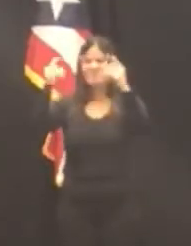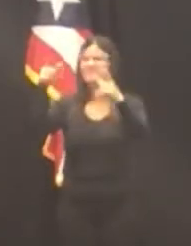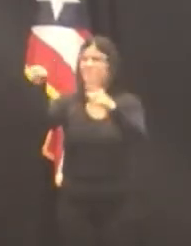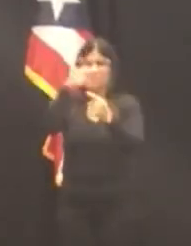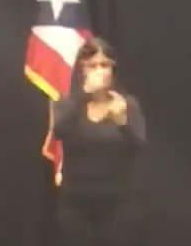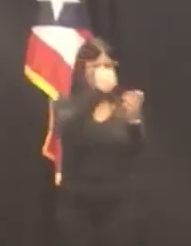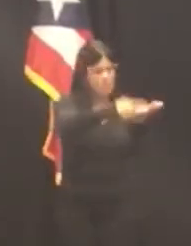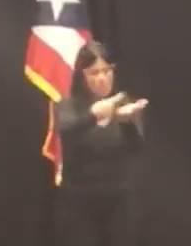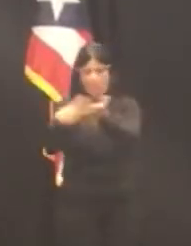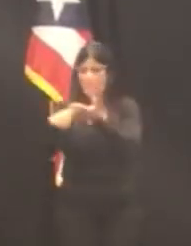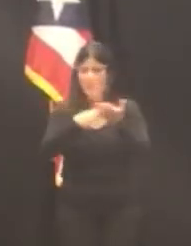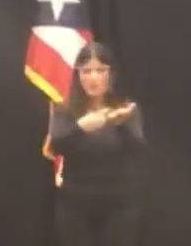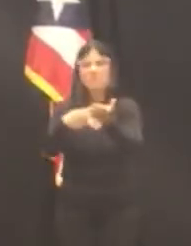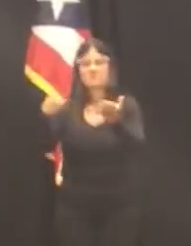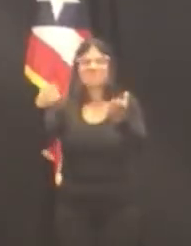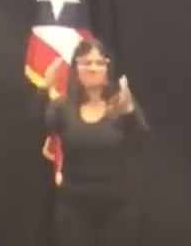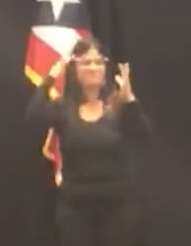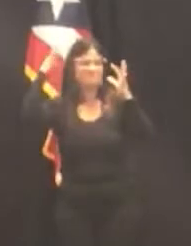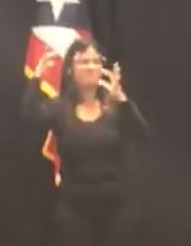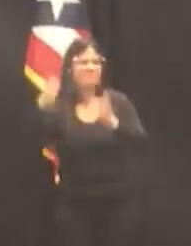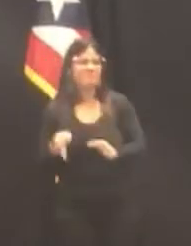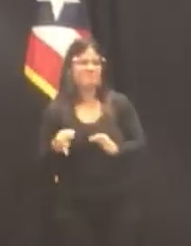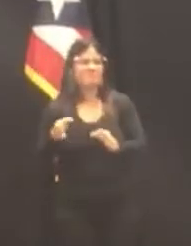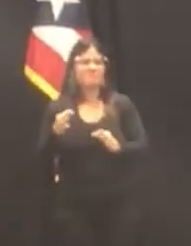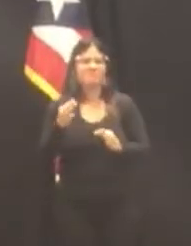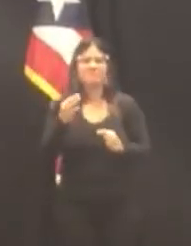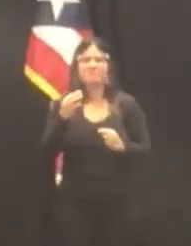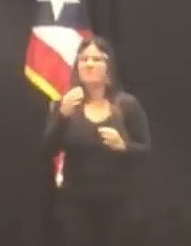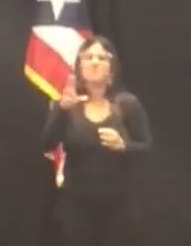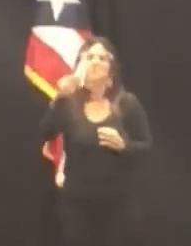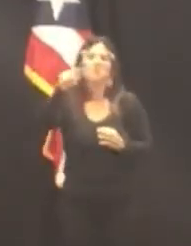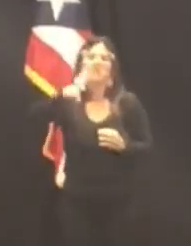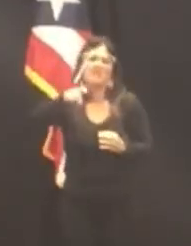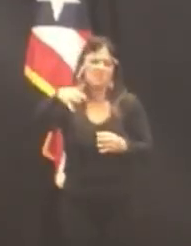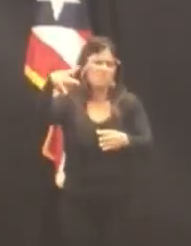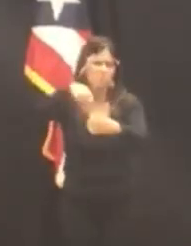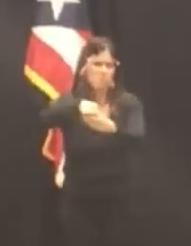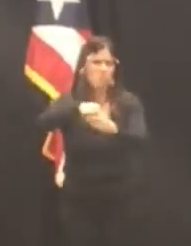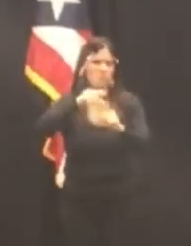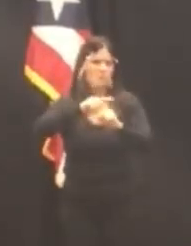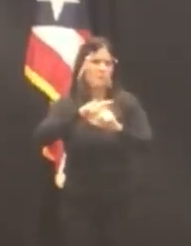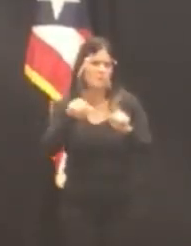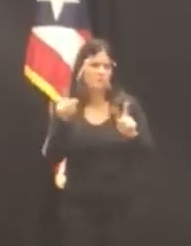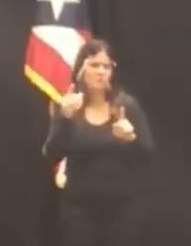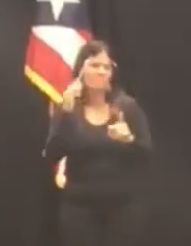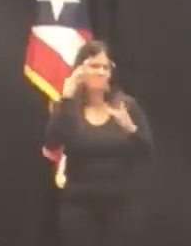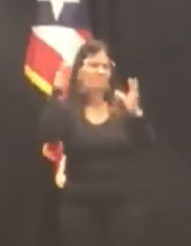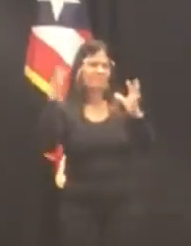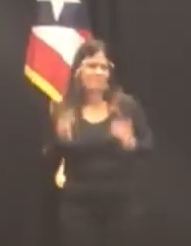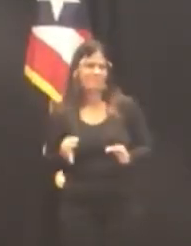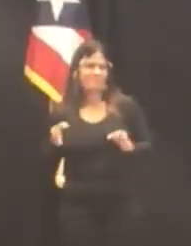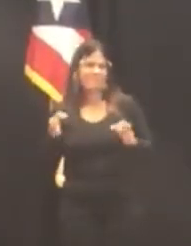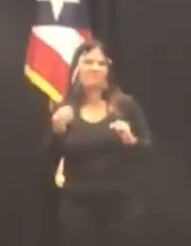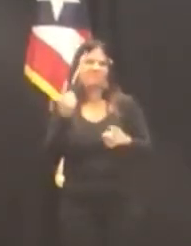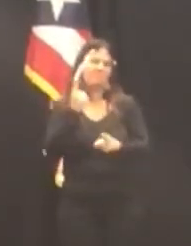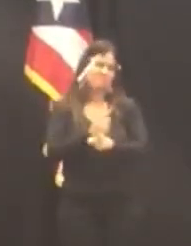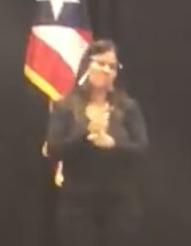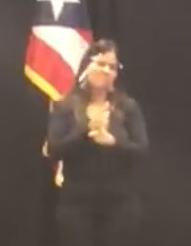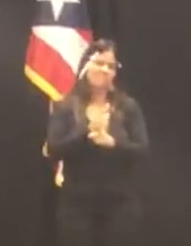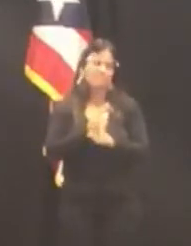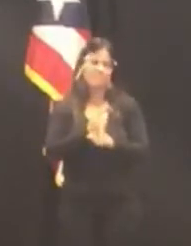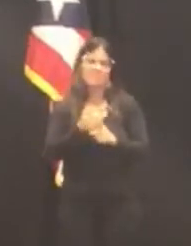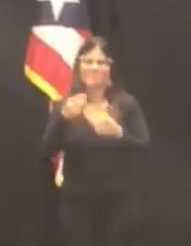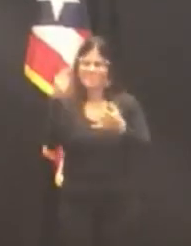existido los criterios para intervenir. Por su trayectoria en las tres ramas constitucionales del gobierno de Puerto Rico